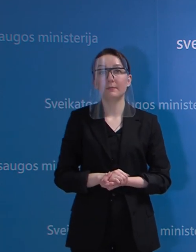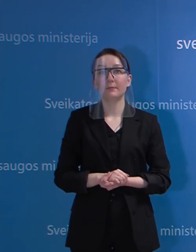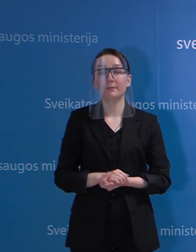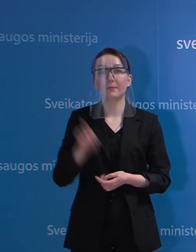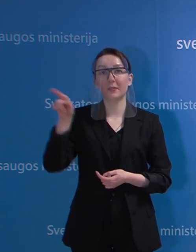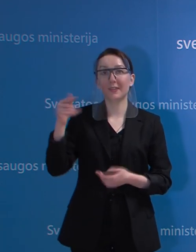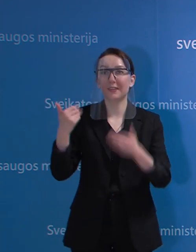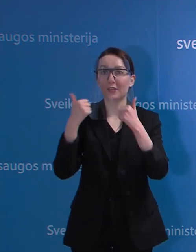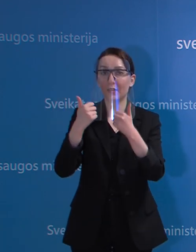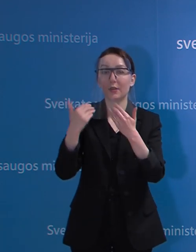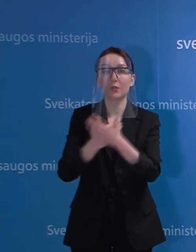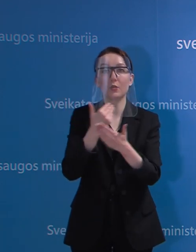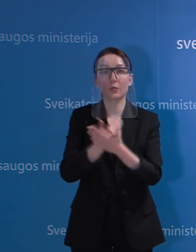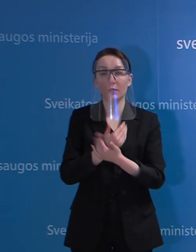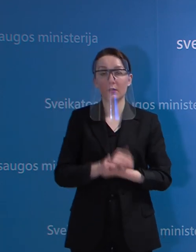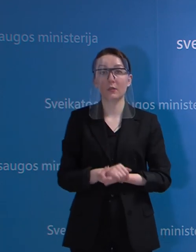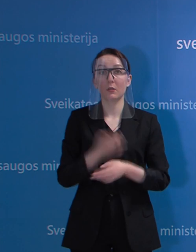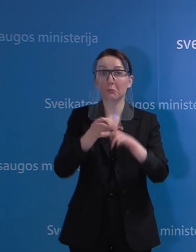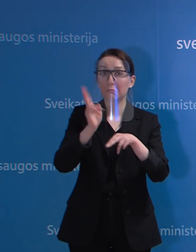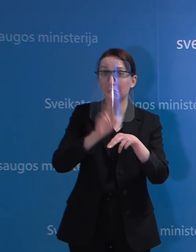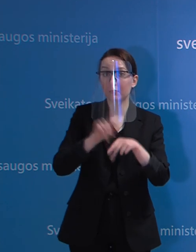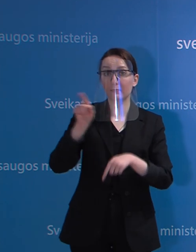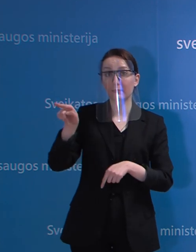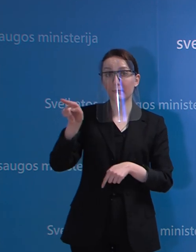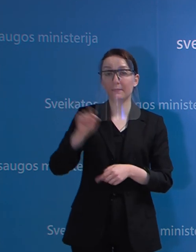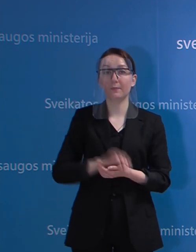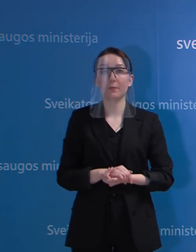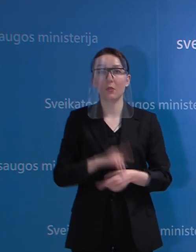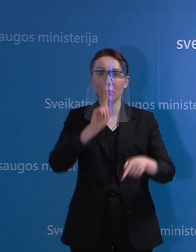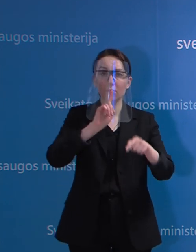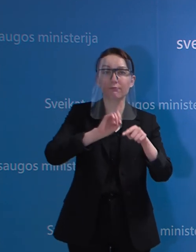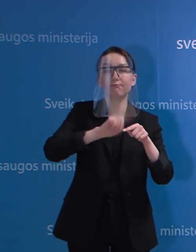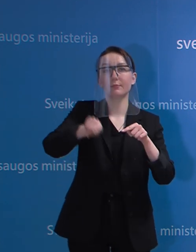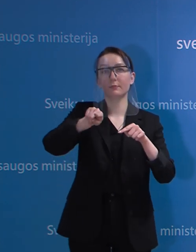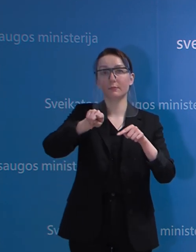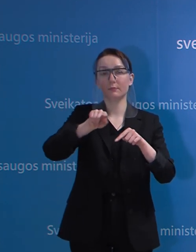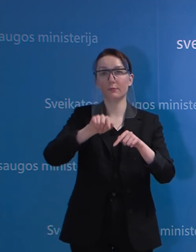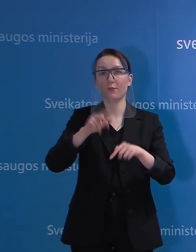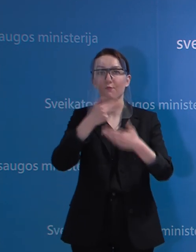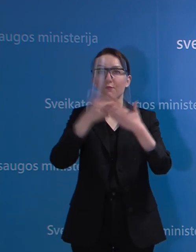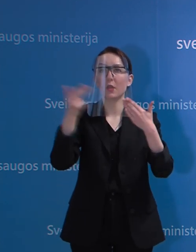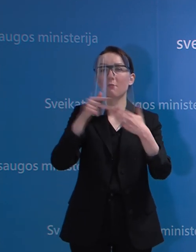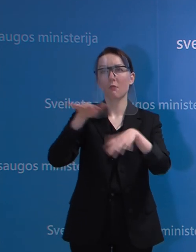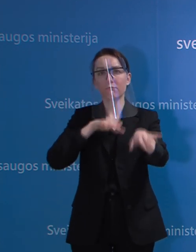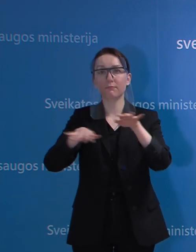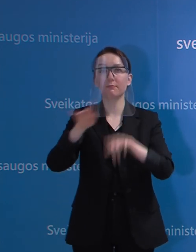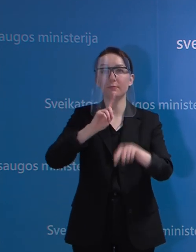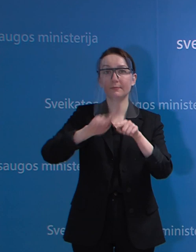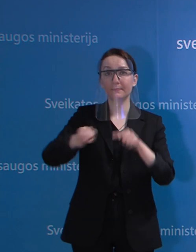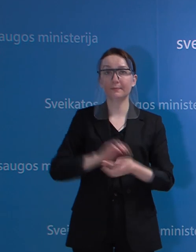Tai yra gera naujiena ir dėl to, kad labai greitai iš tiesų įmonė sureagavo ir